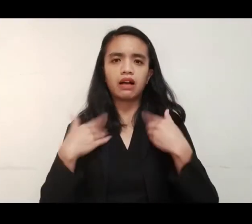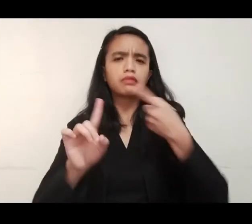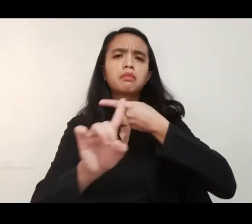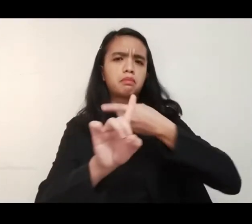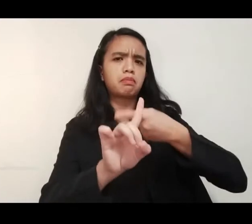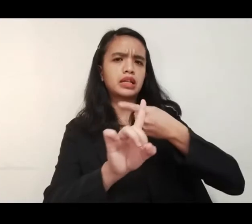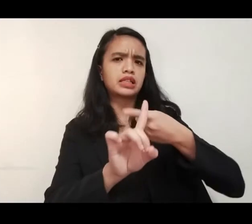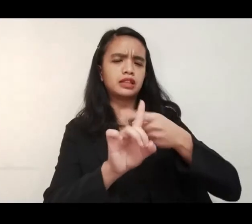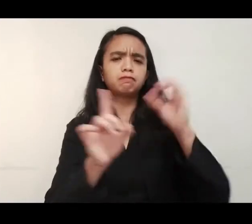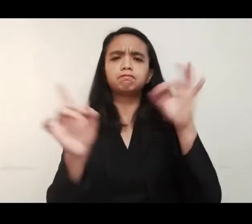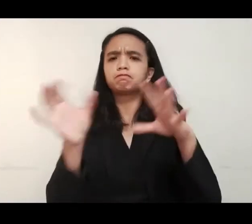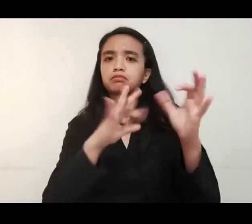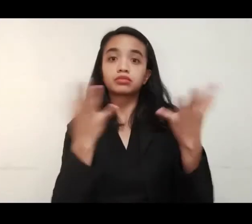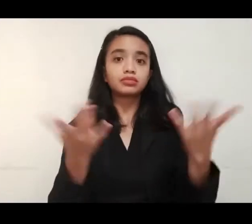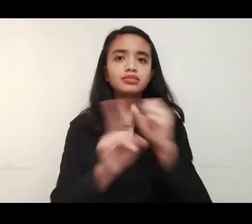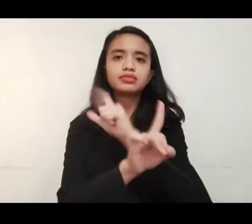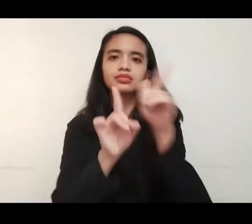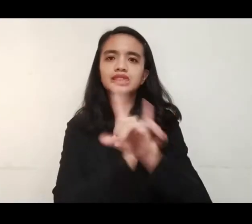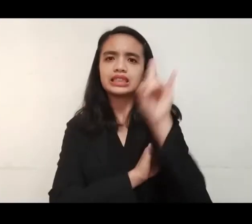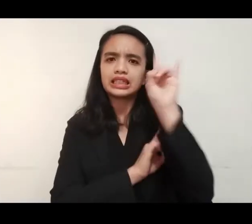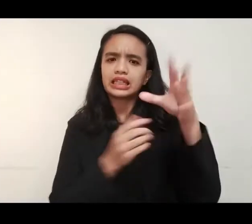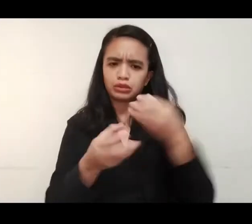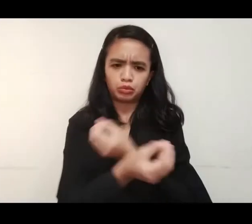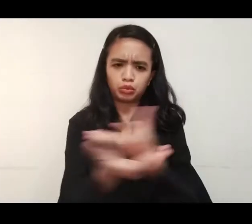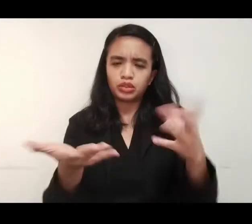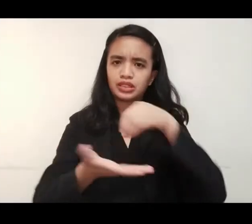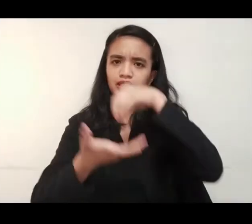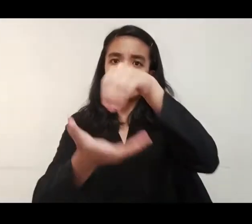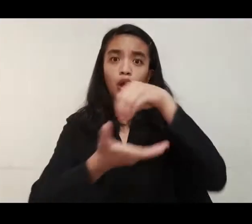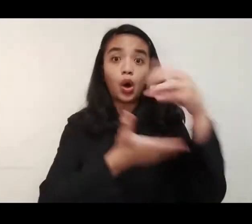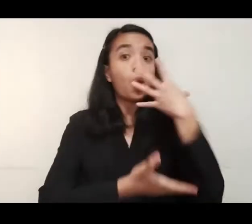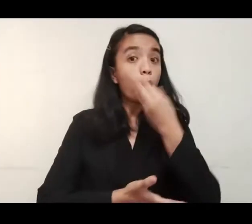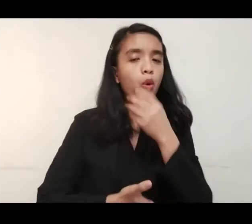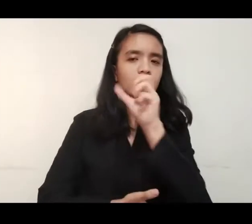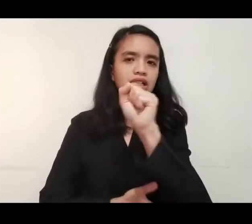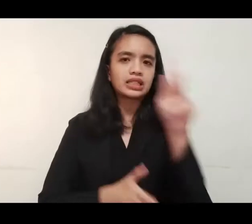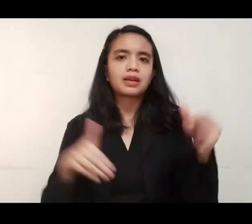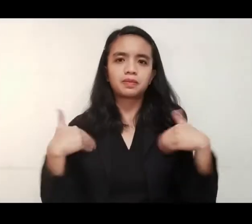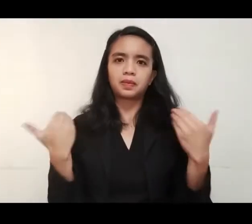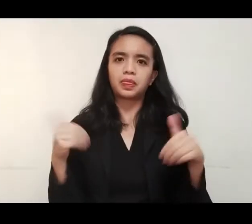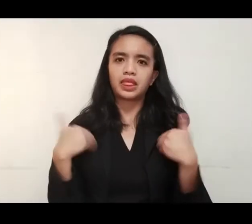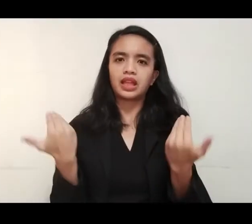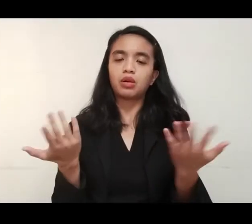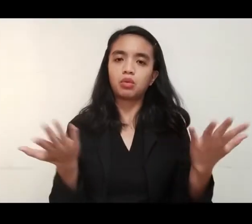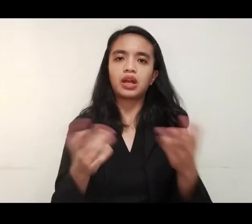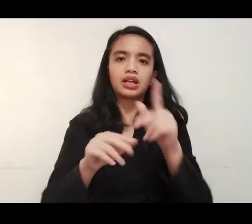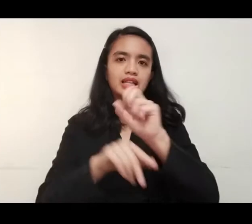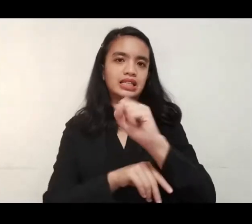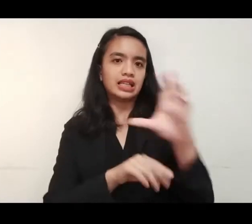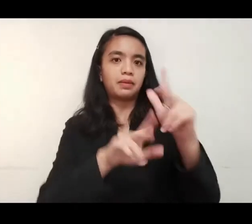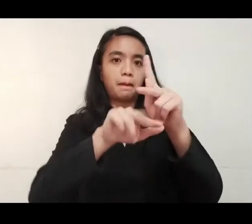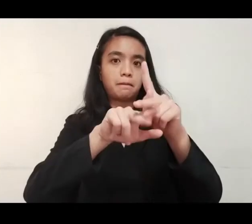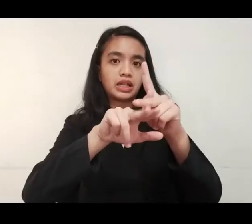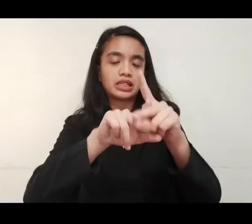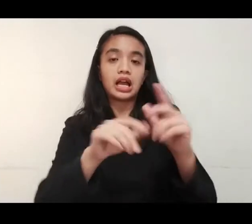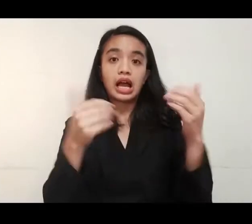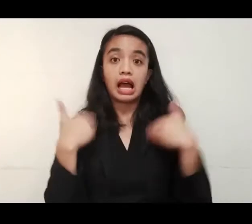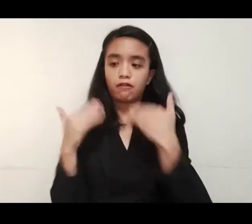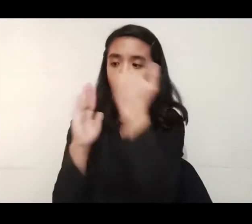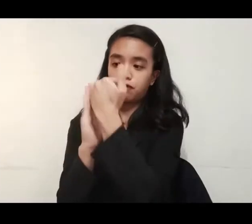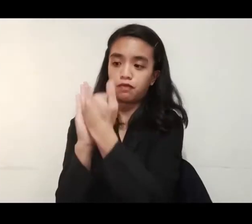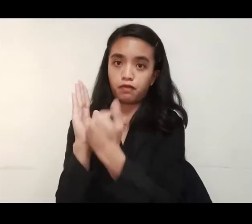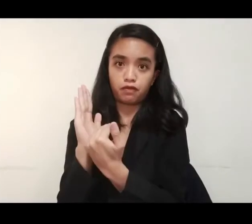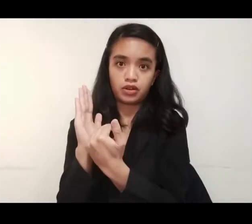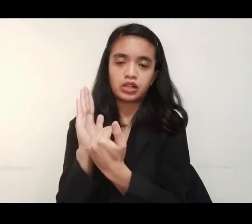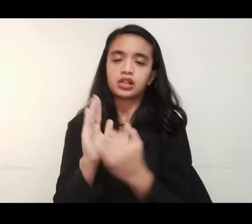Umanin ang positibong reaksyon sa social media ang pamamahagi ng relief goods ng sangkod niyang kabataan ng barangay magtaking San Carlos City, Pangasinan.